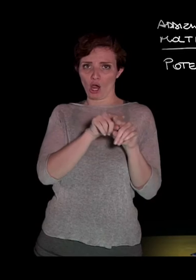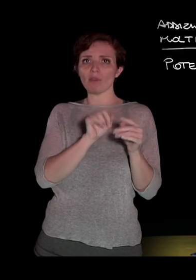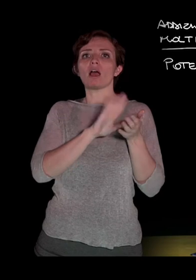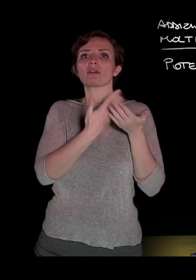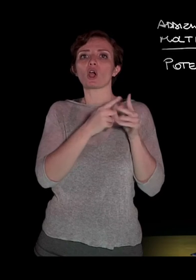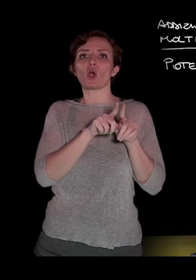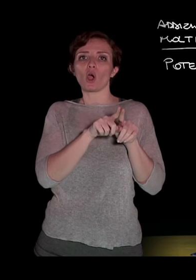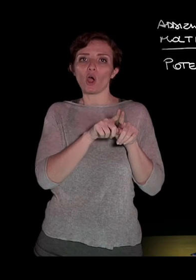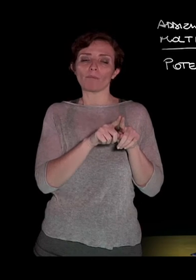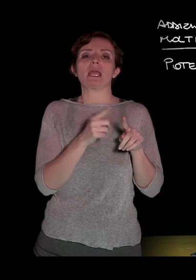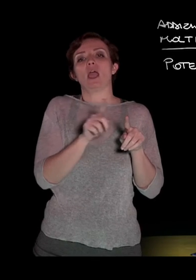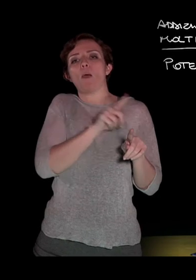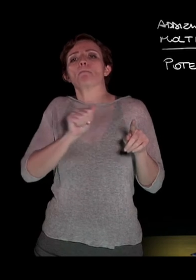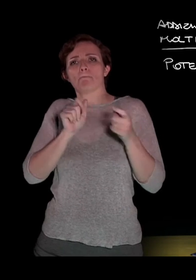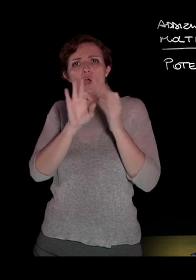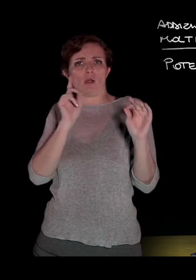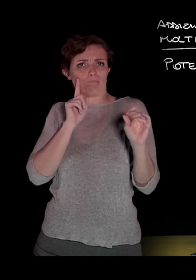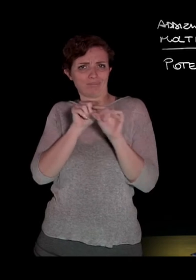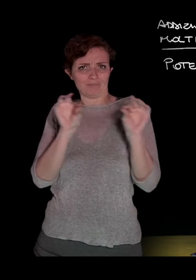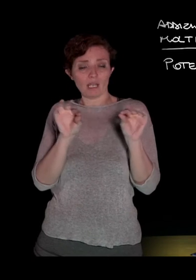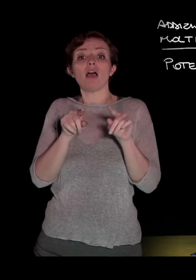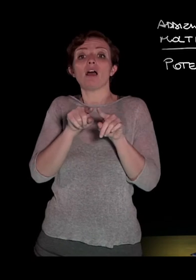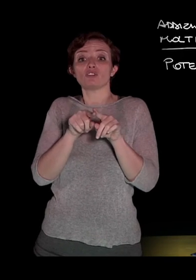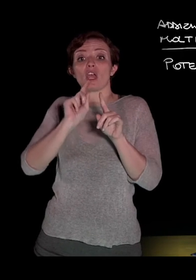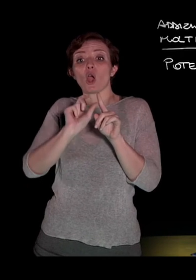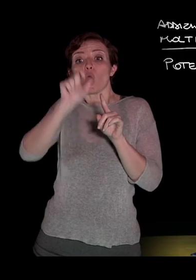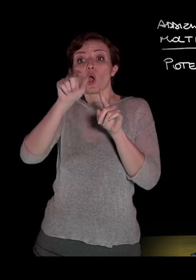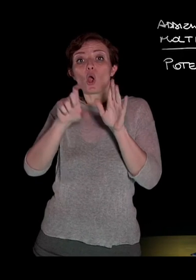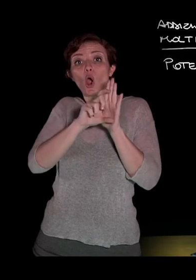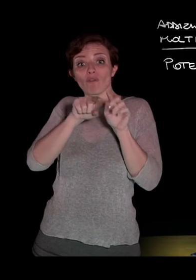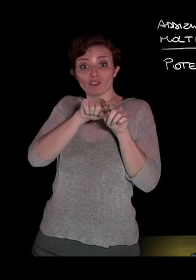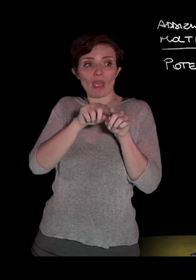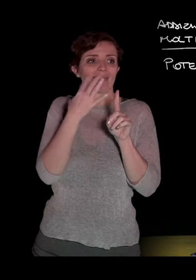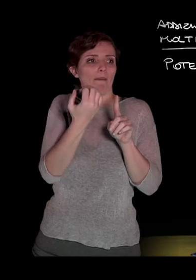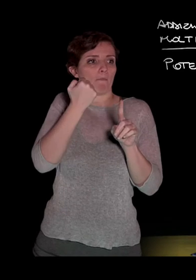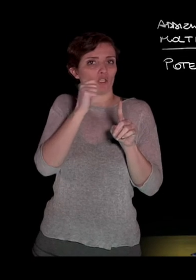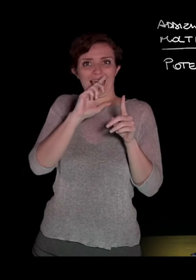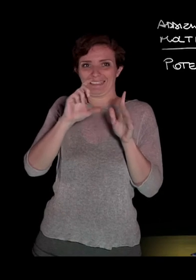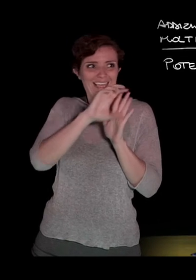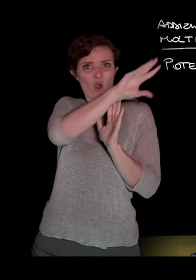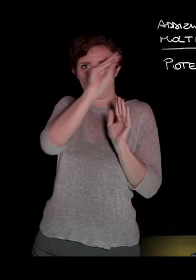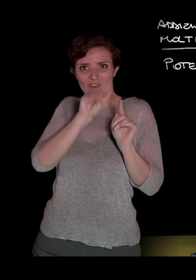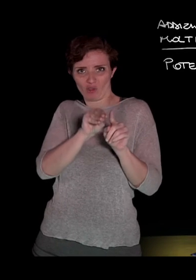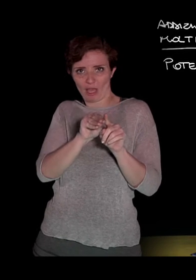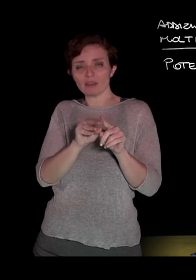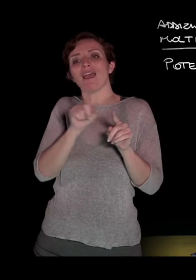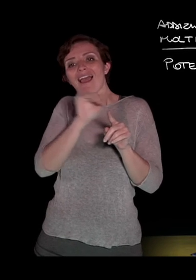quel monomio che ha come coefficiente la potenza del coefficiente e come parte letterale ovviamente la potenza della parte letterale, un esempio,